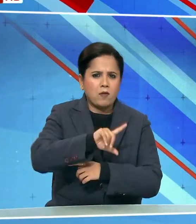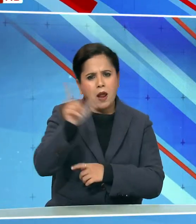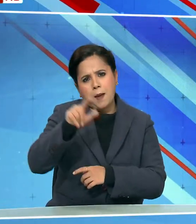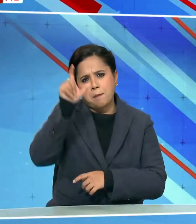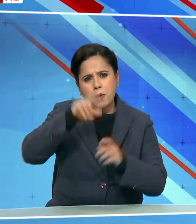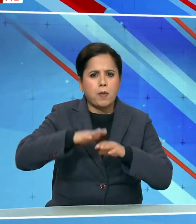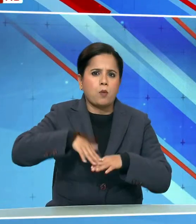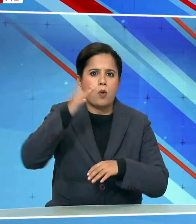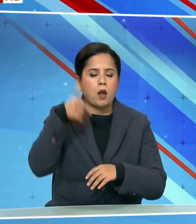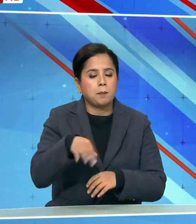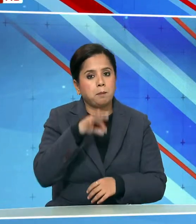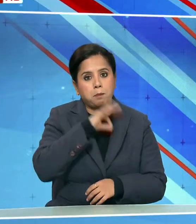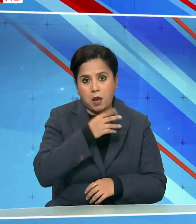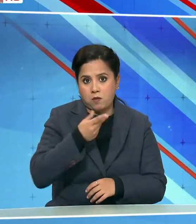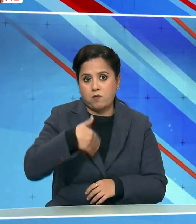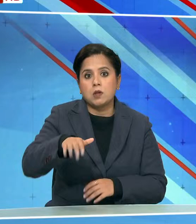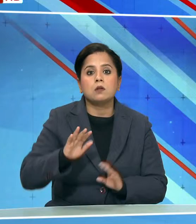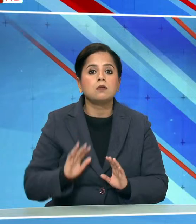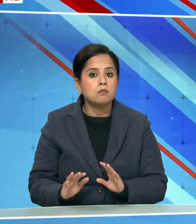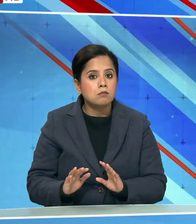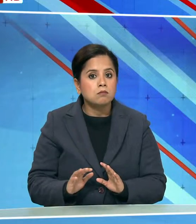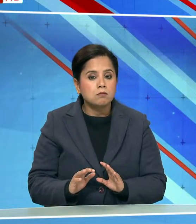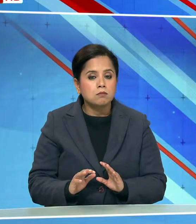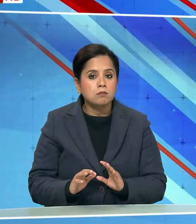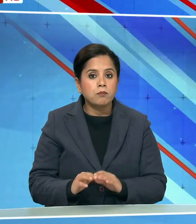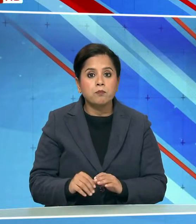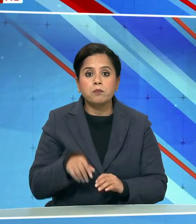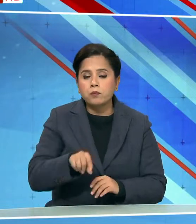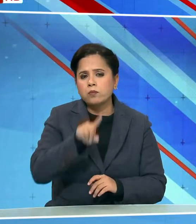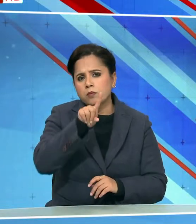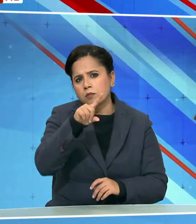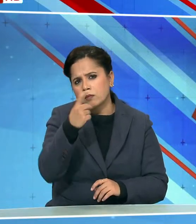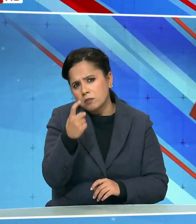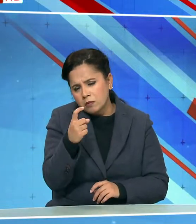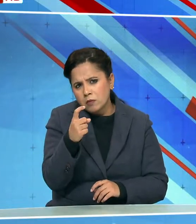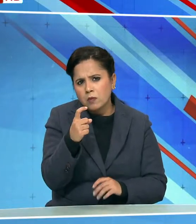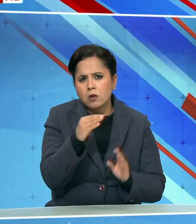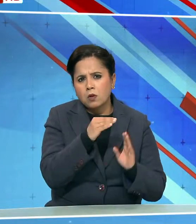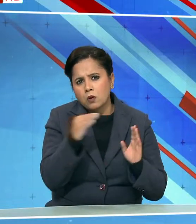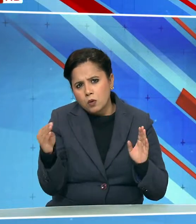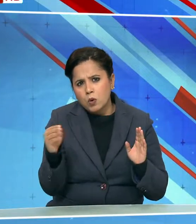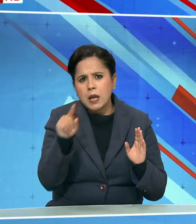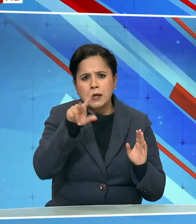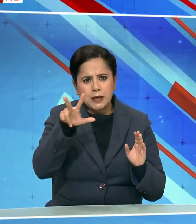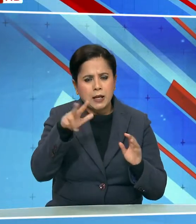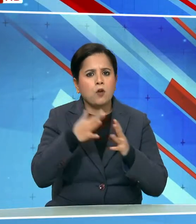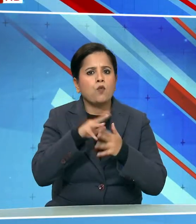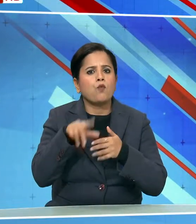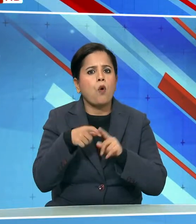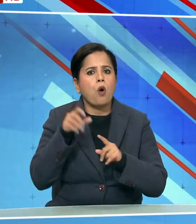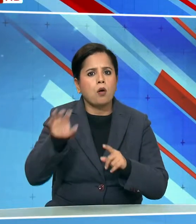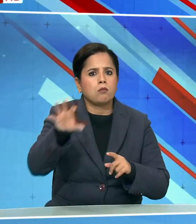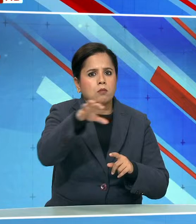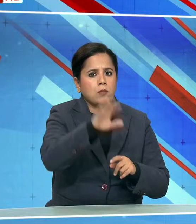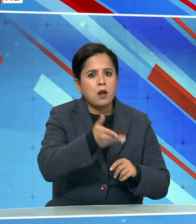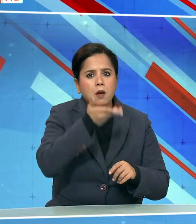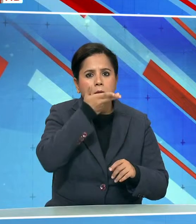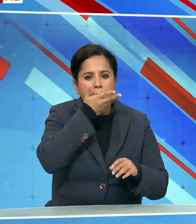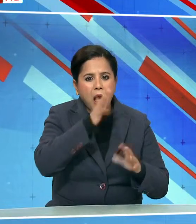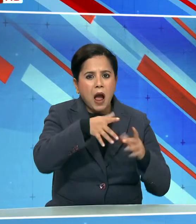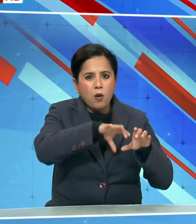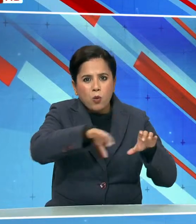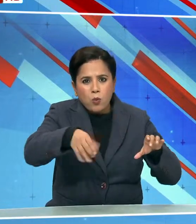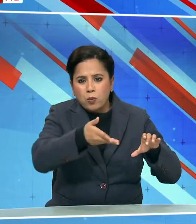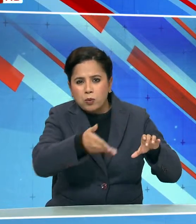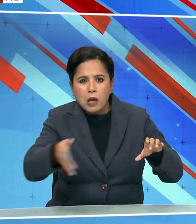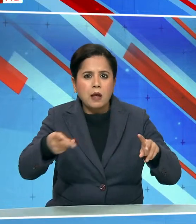की आबादी को सीदे लाव होगा सत्रा से अठारा वाड ऐसे हैं जिनके जल निकासी का एक बहतर